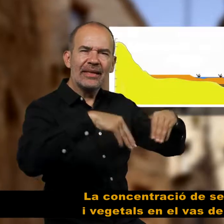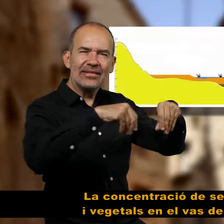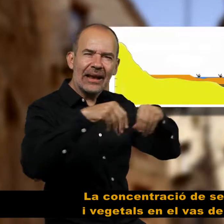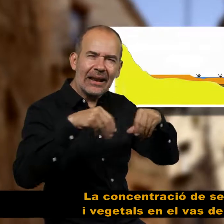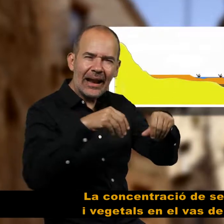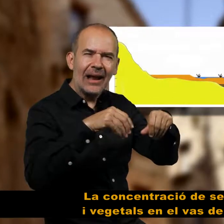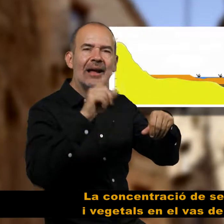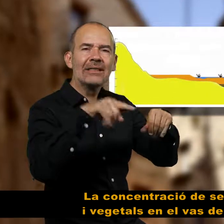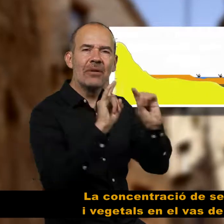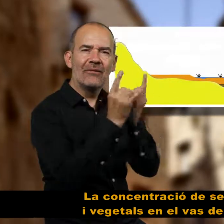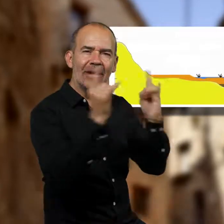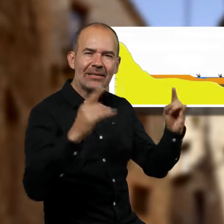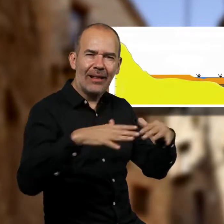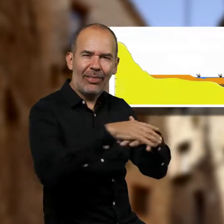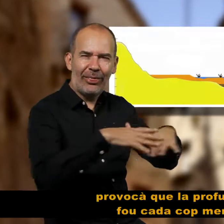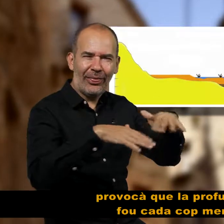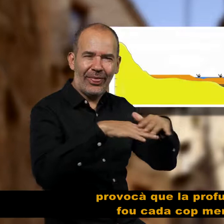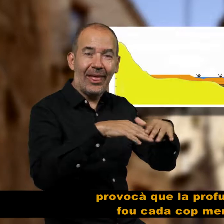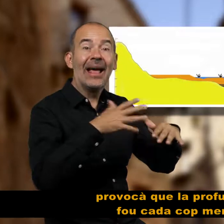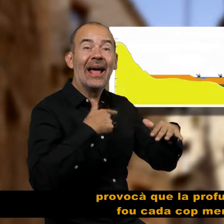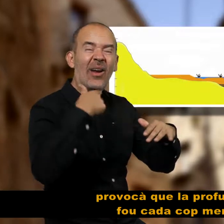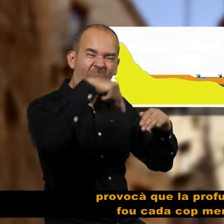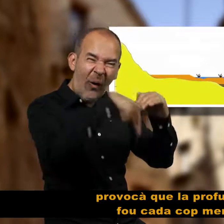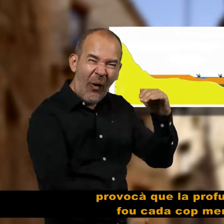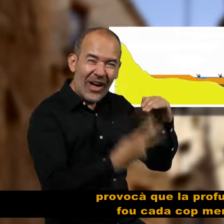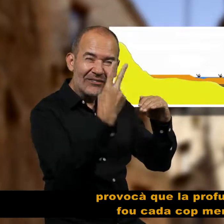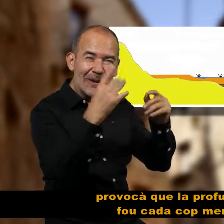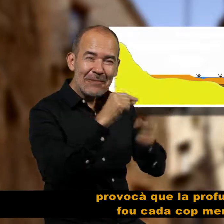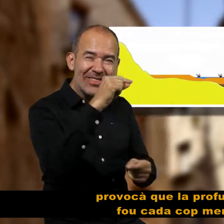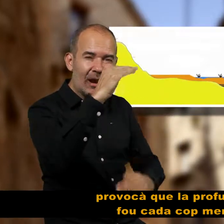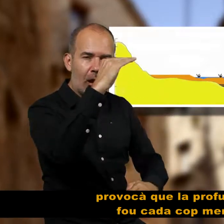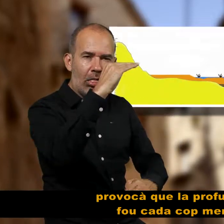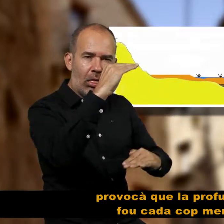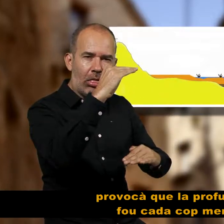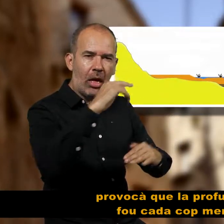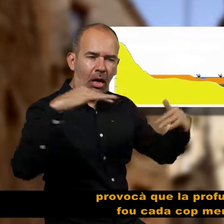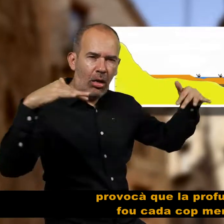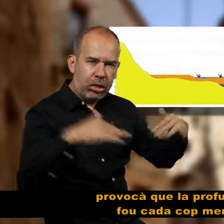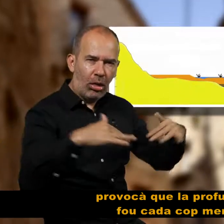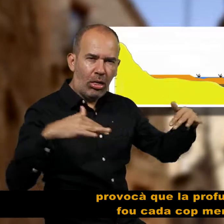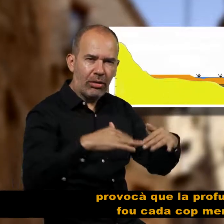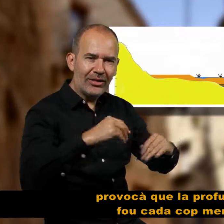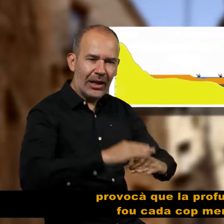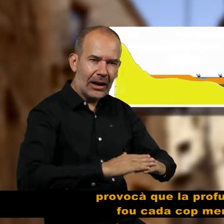en el bas de l'Estany provoca que la profunditat foca de com menor, però la seva extensió més gran.